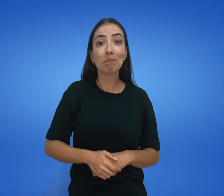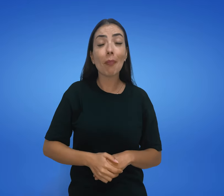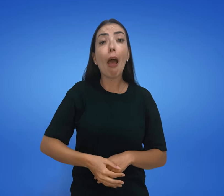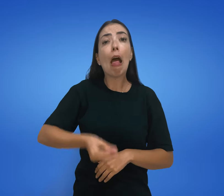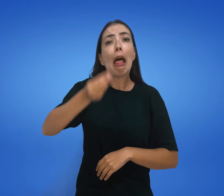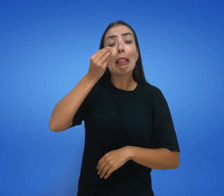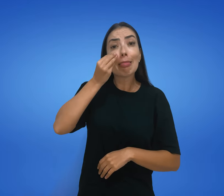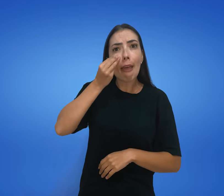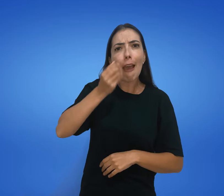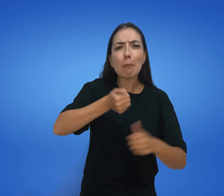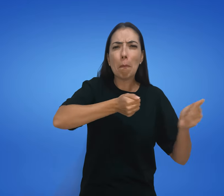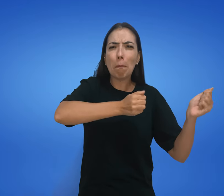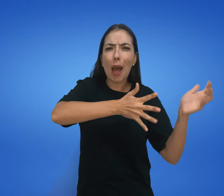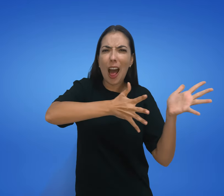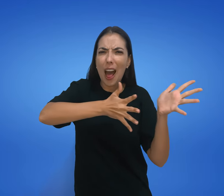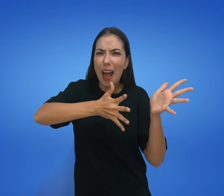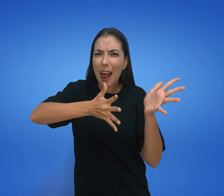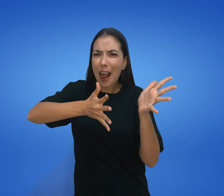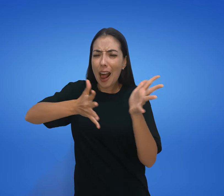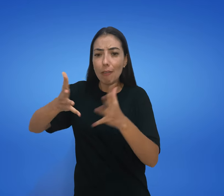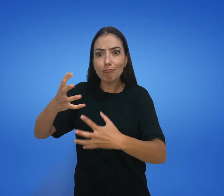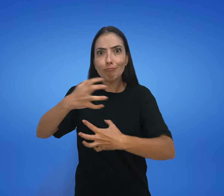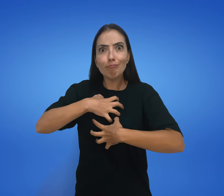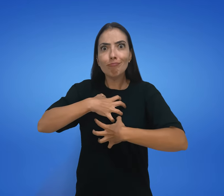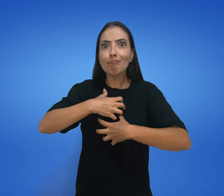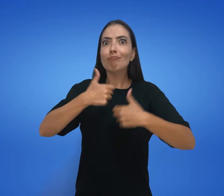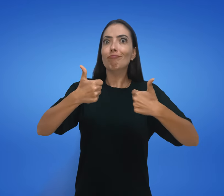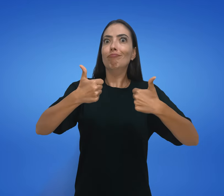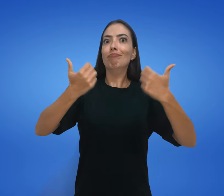você vai conseguir sinalizar de uma forma muito mais natural.